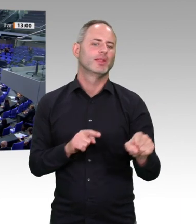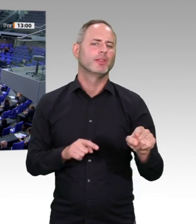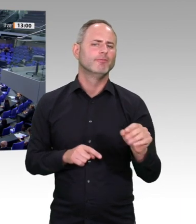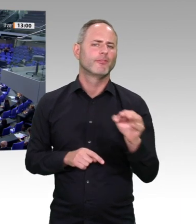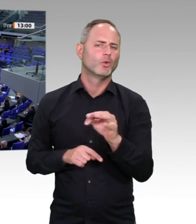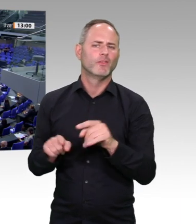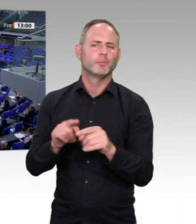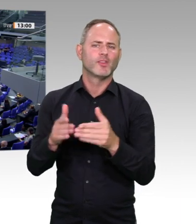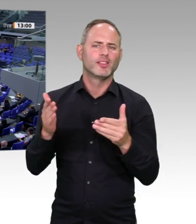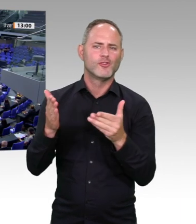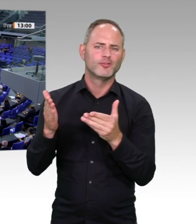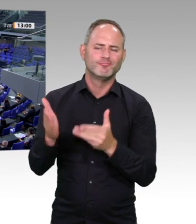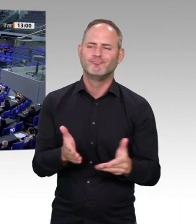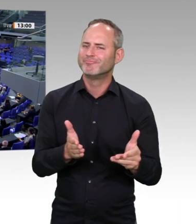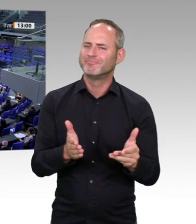Sattelberger für die FDP-Fraktion.